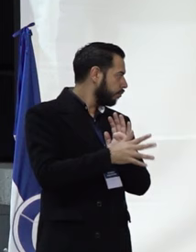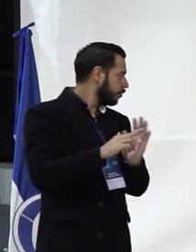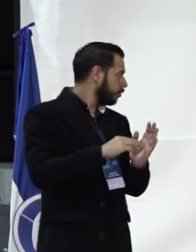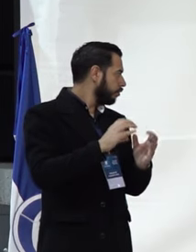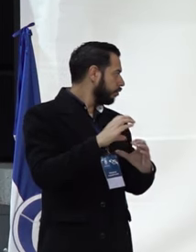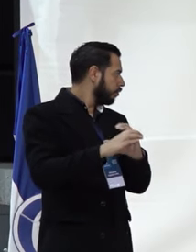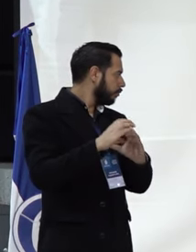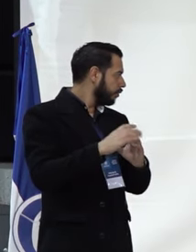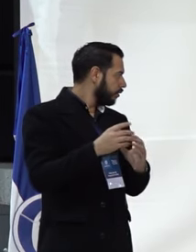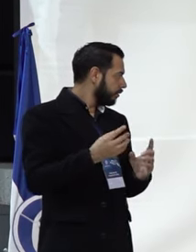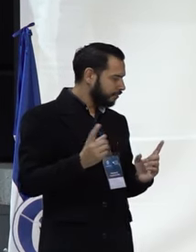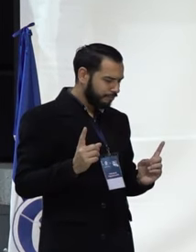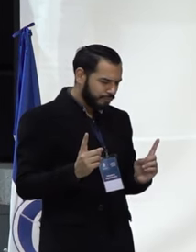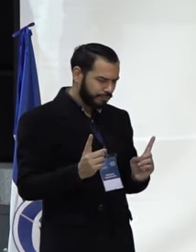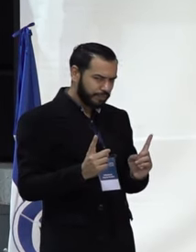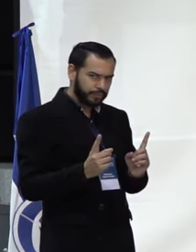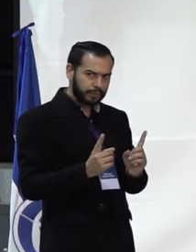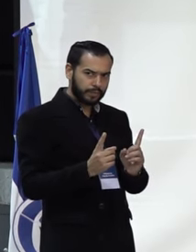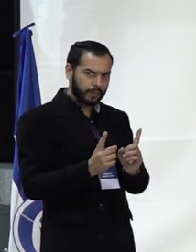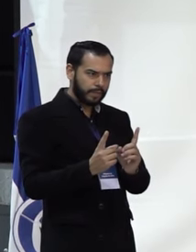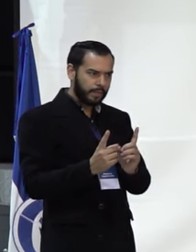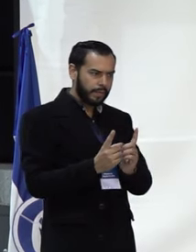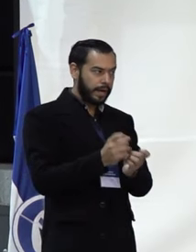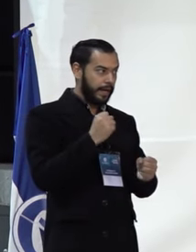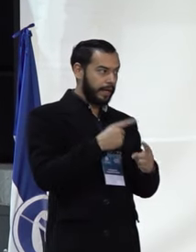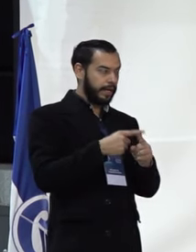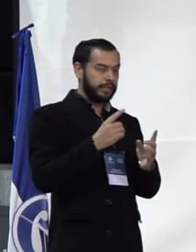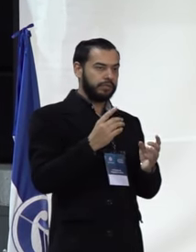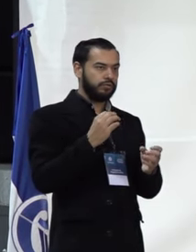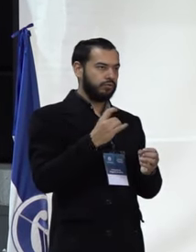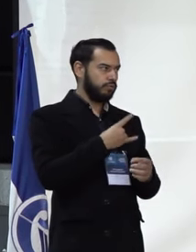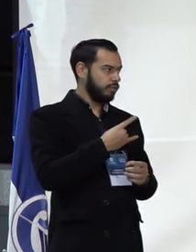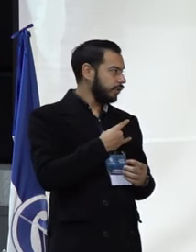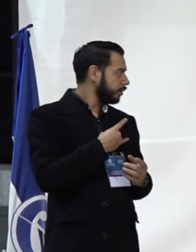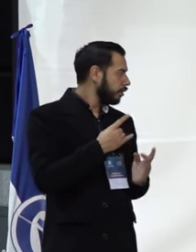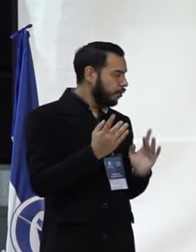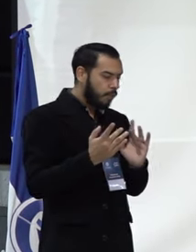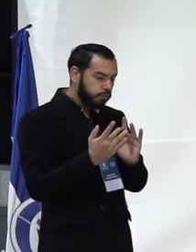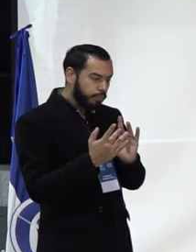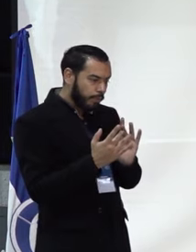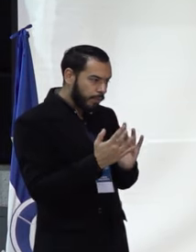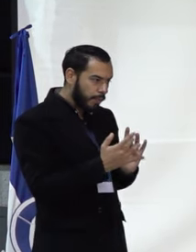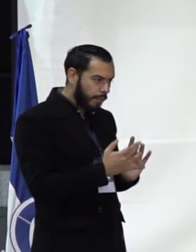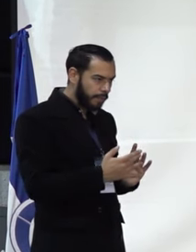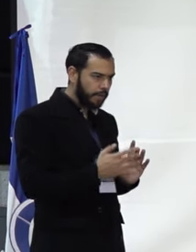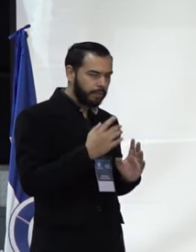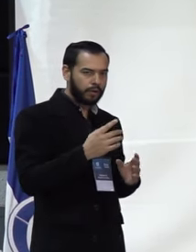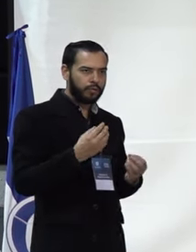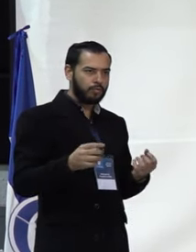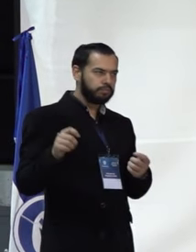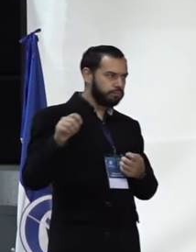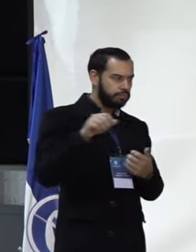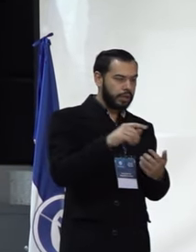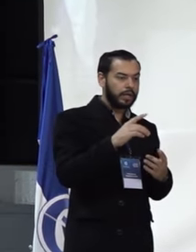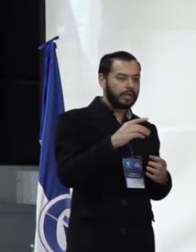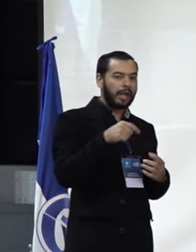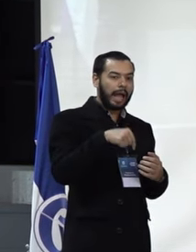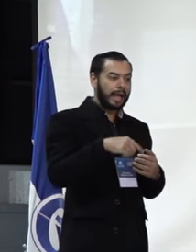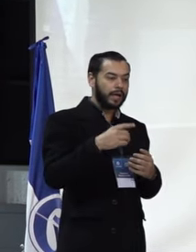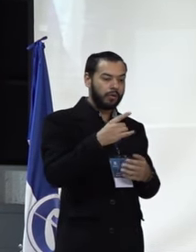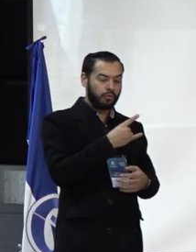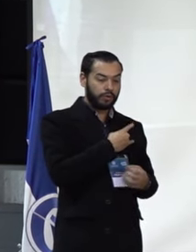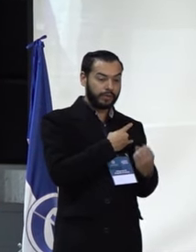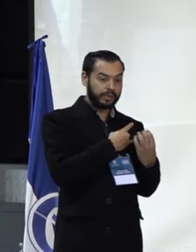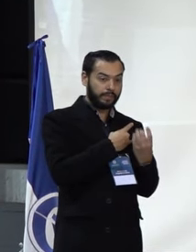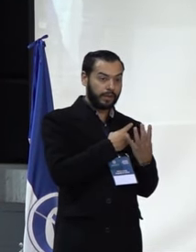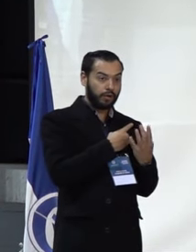necesario acercar mucho más al egresado y la egresada, teniendo digamos que como sustento el carácter nacional de la universidad pedagógica. De